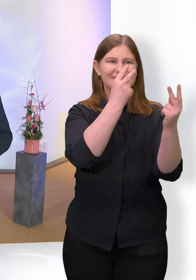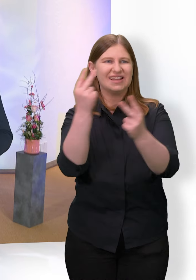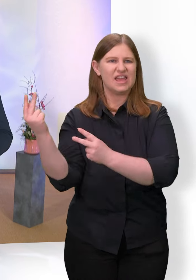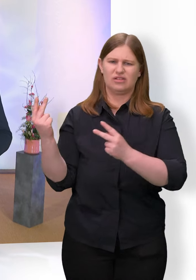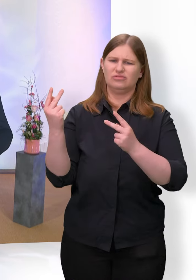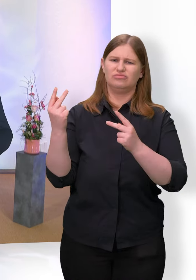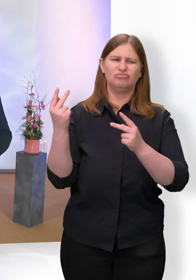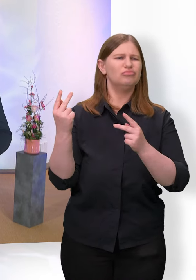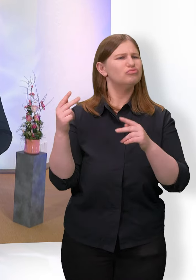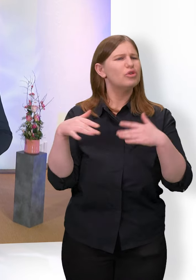Um zu unterstützen.